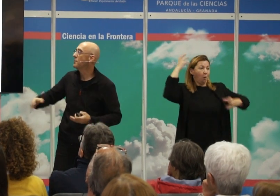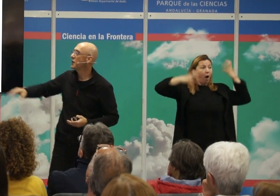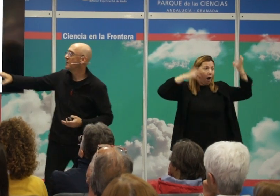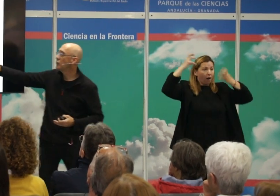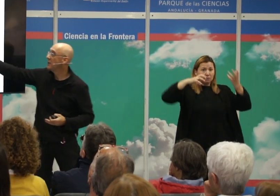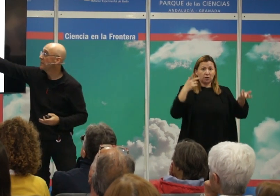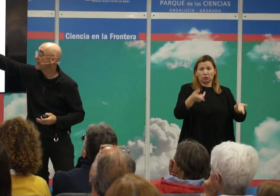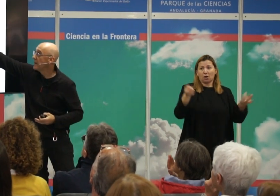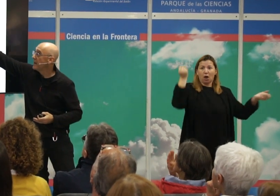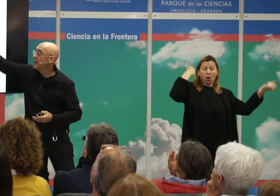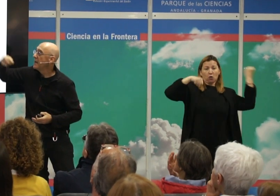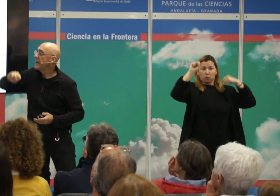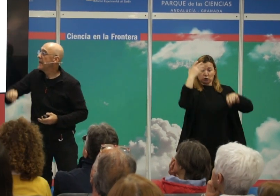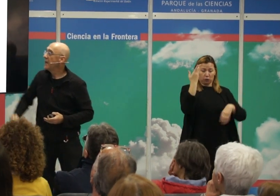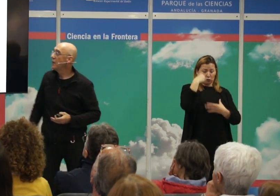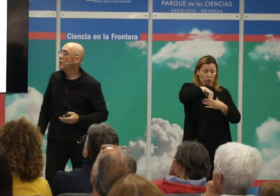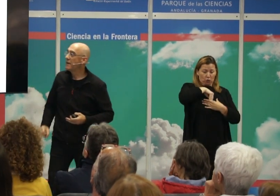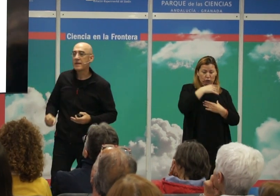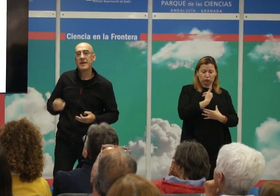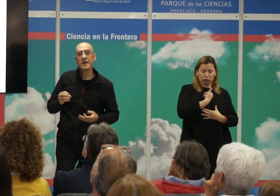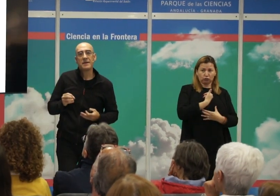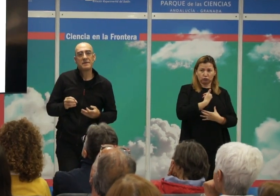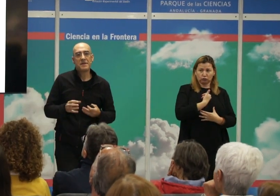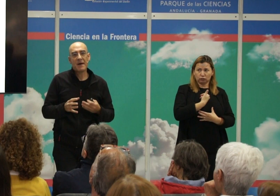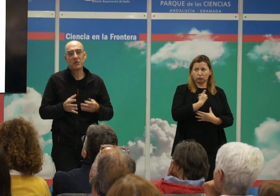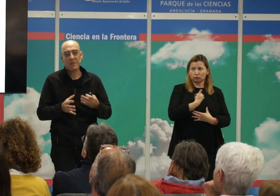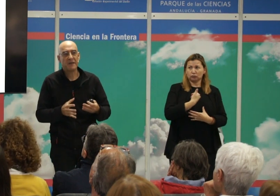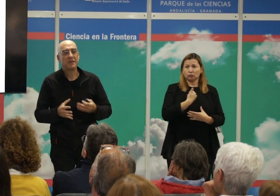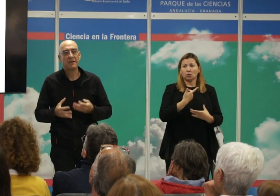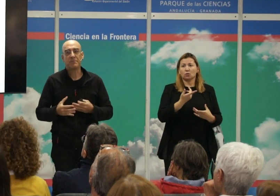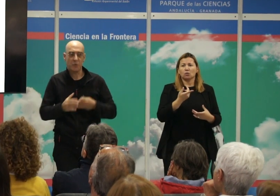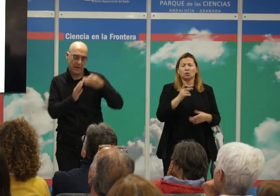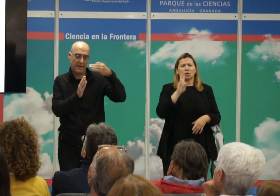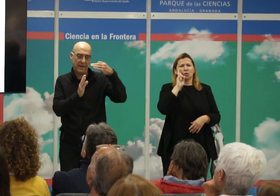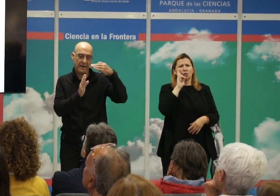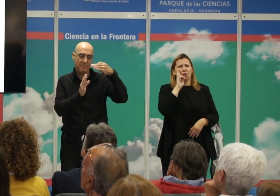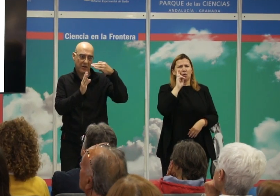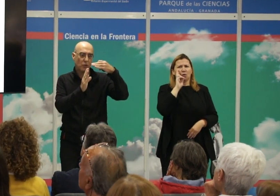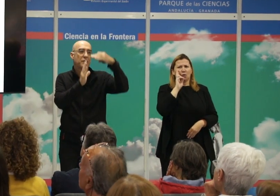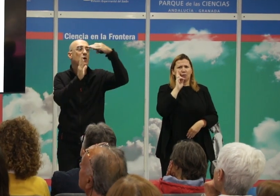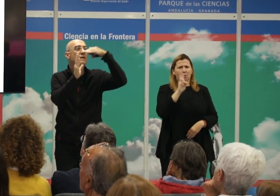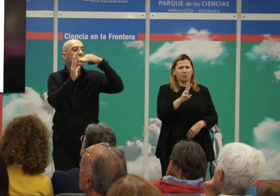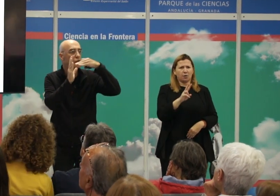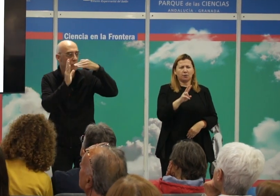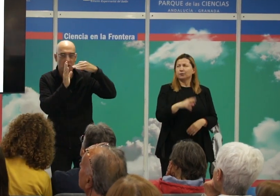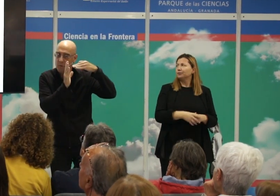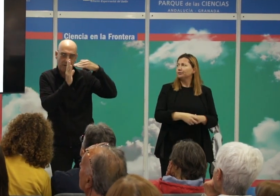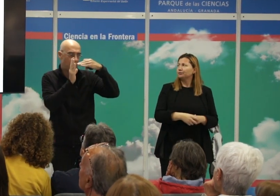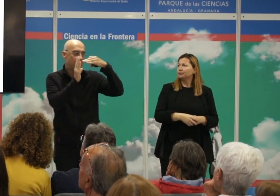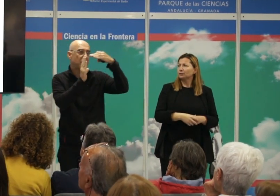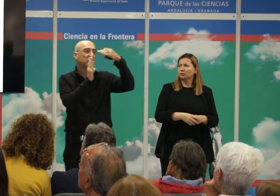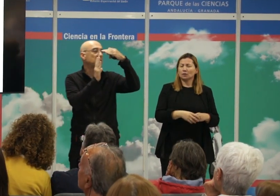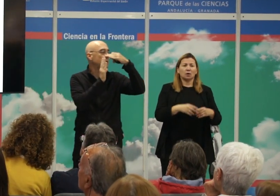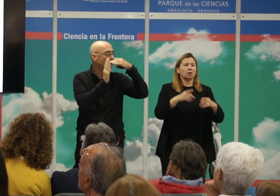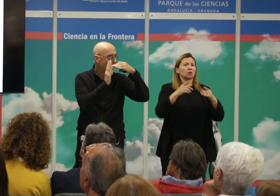tenemos ese componente evolutivo. Una vez que intentamos ver porque el marco conceptual lo vamos construyendo como